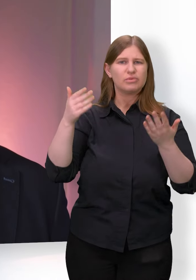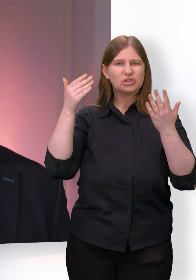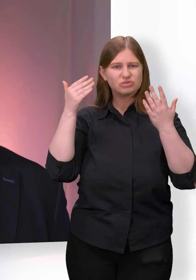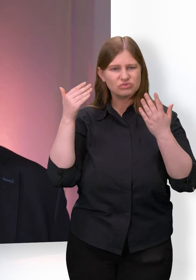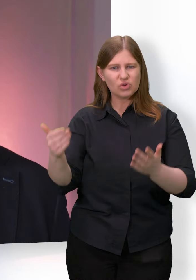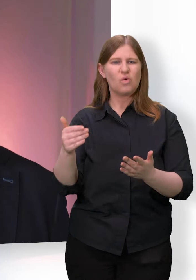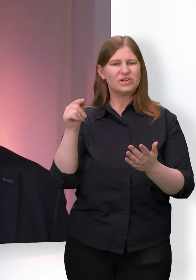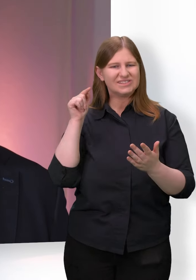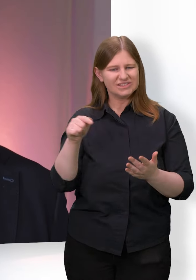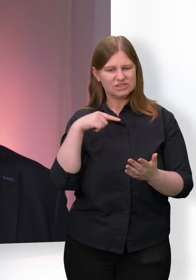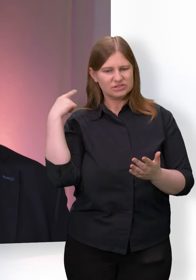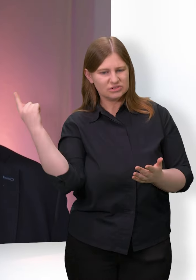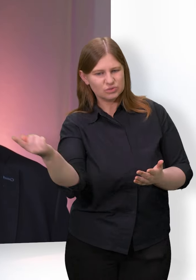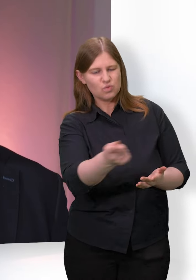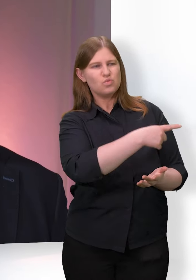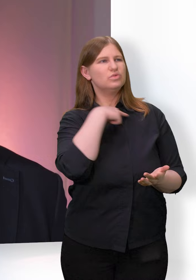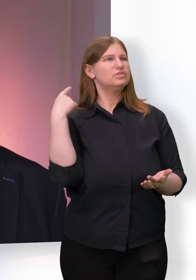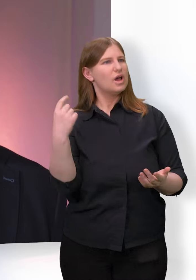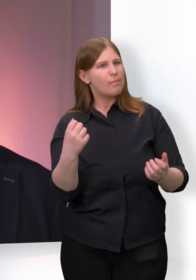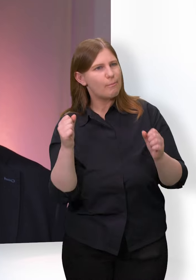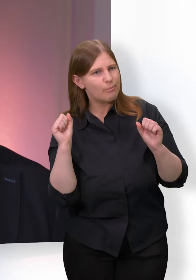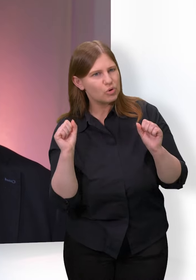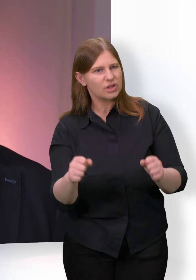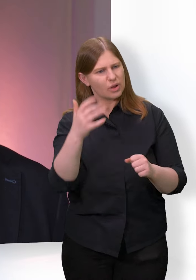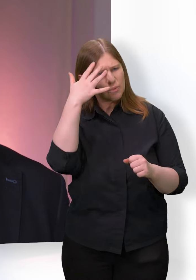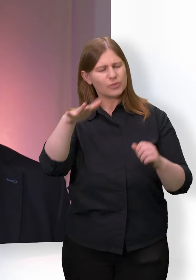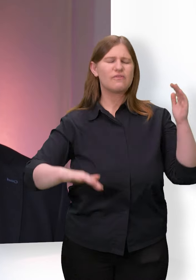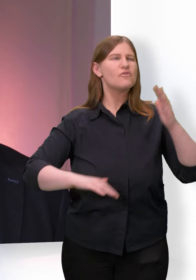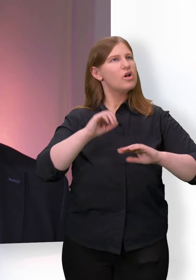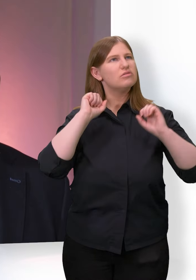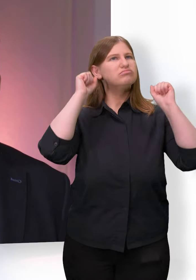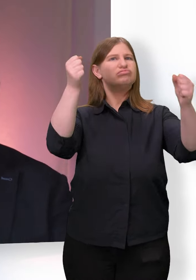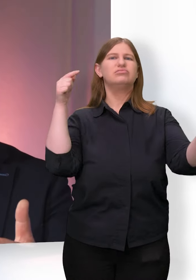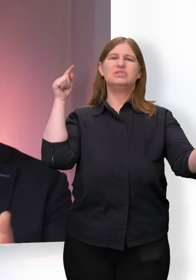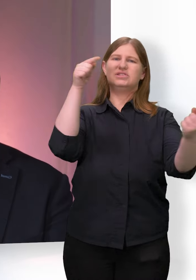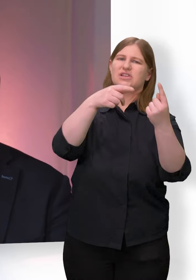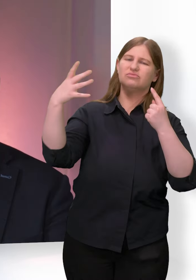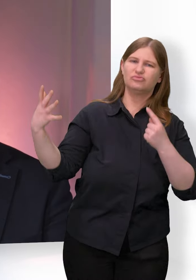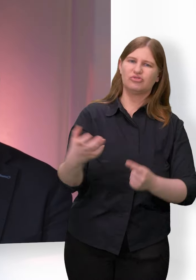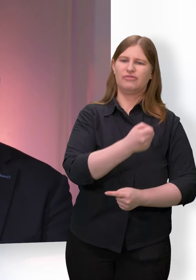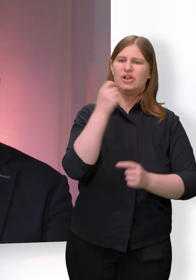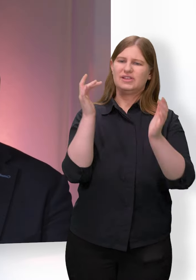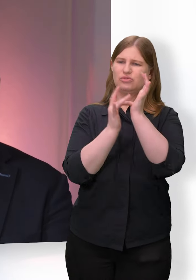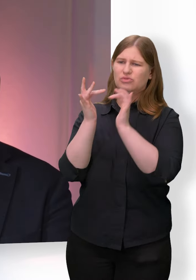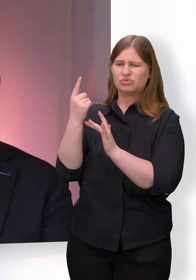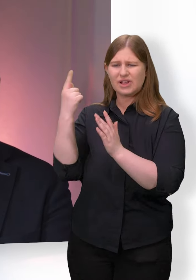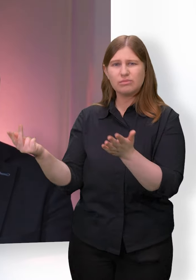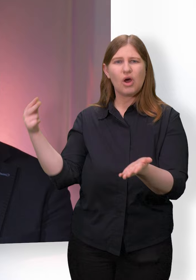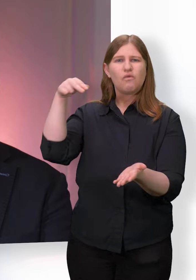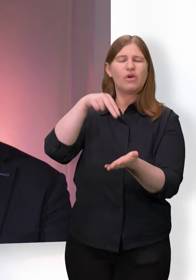voll zu entfalten und uns zum Ziel zu bringen. Der auferstandene Jesus ist es, der seinen Jüngern